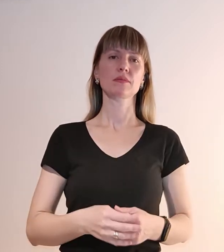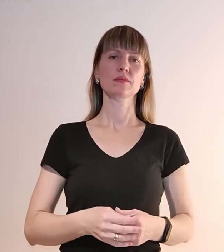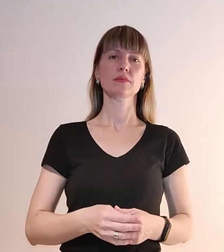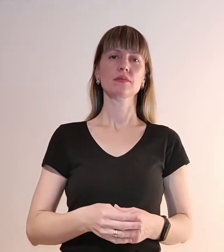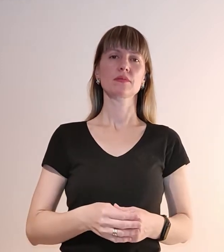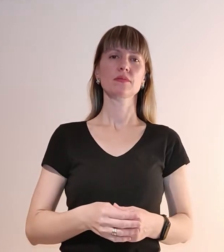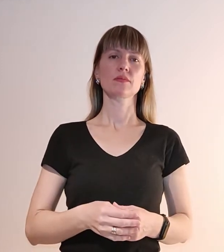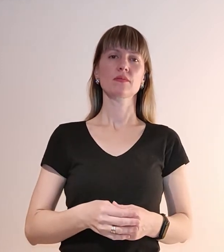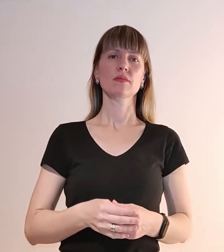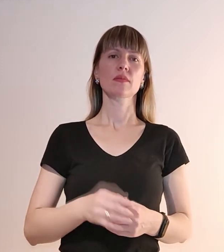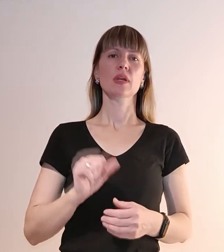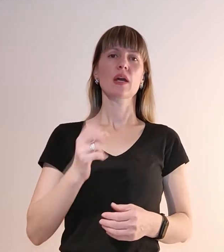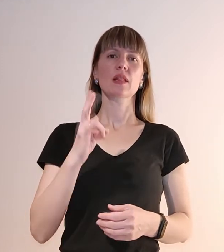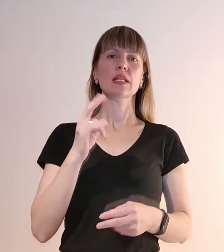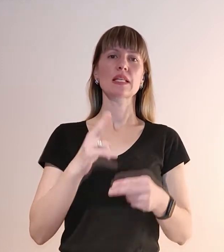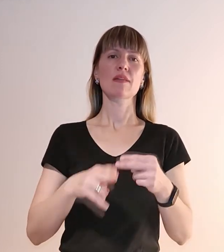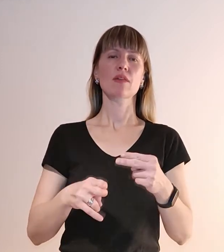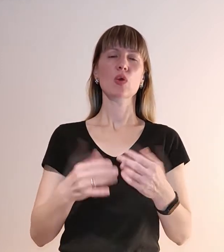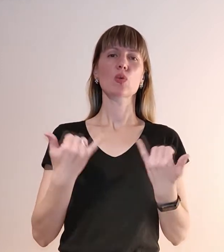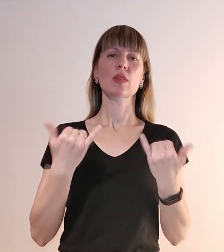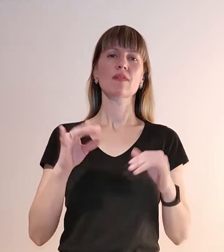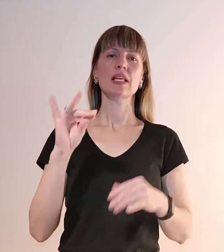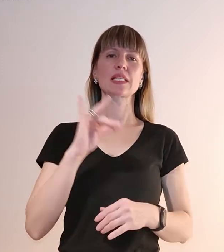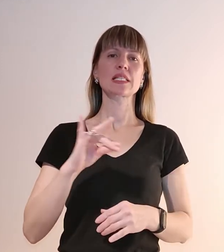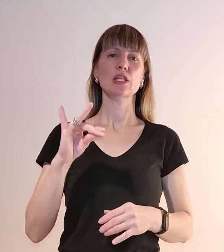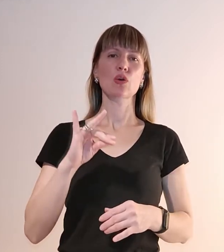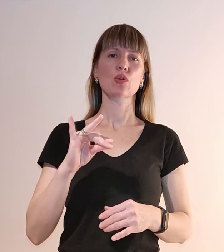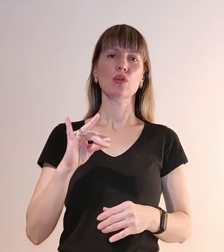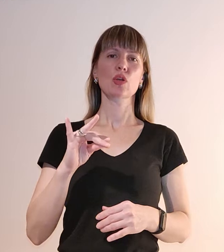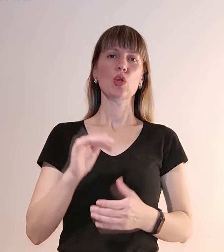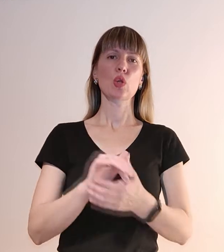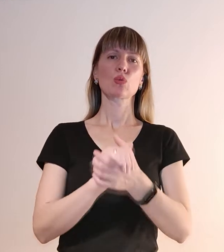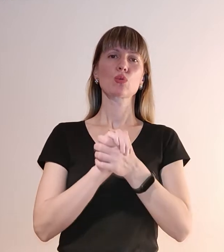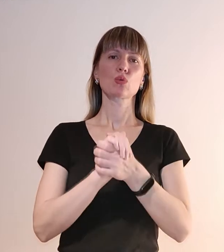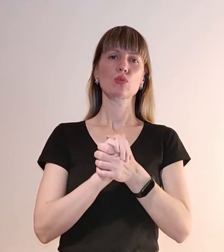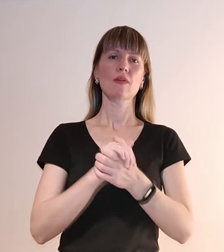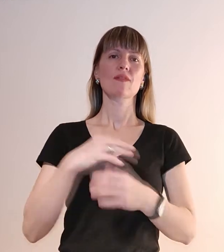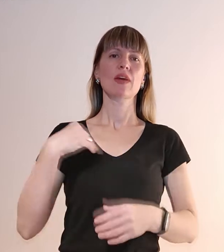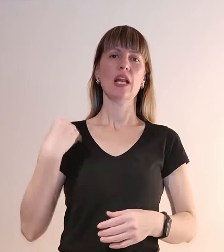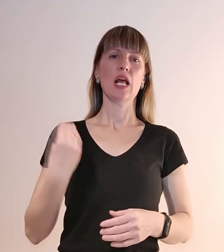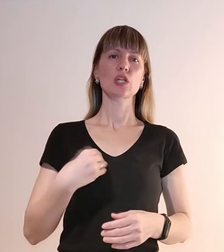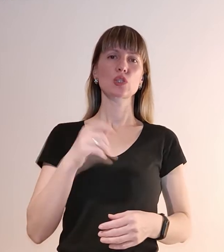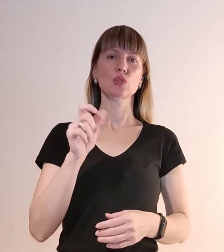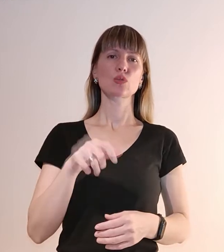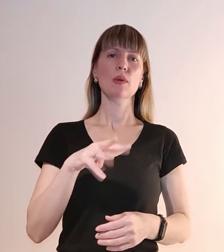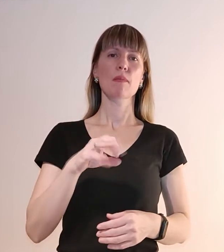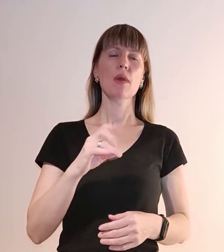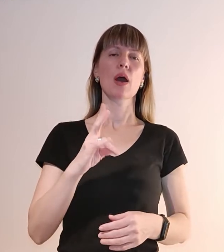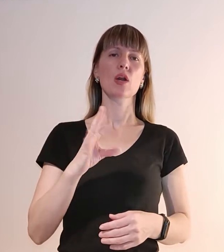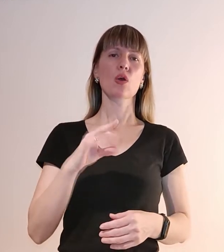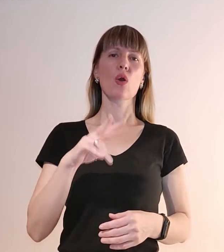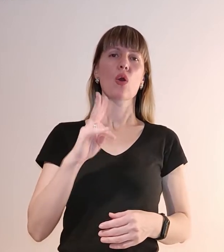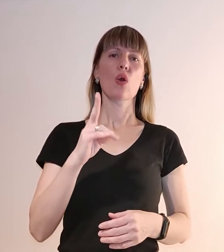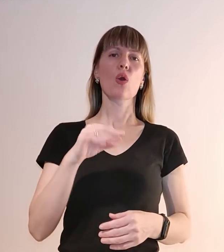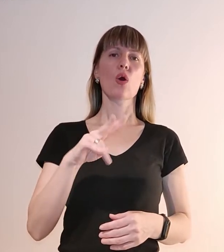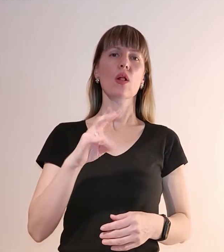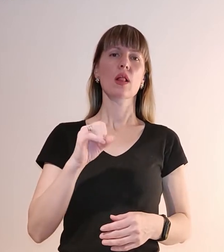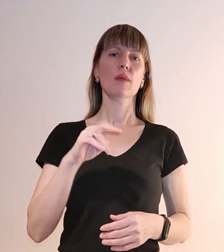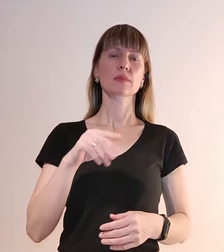А на завершення неймовірна історія дружби. Француз Марко Полас приїхав до України 4 березня з